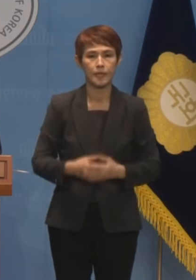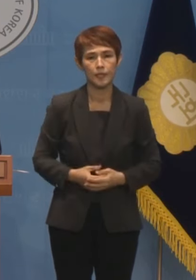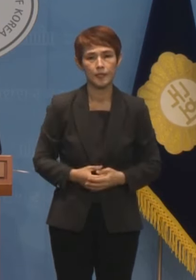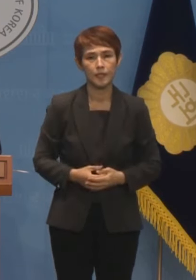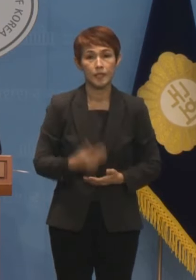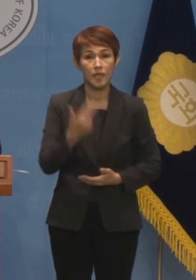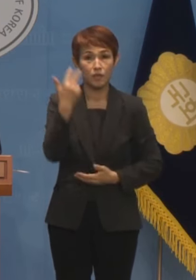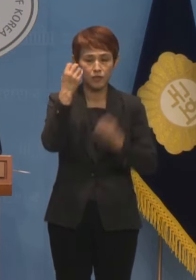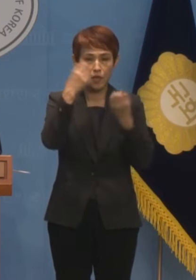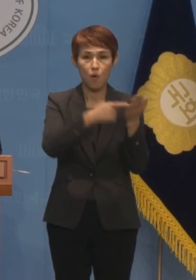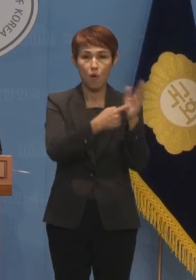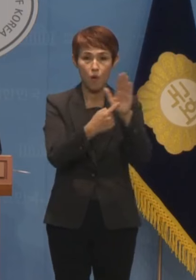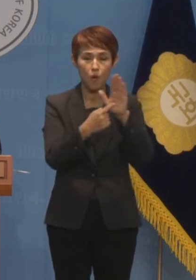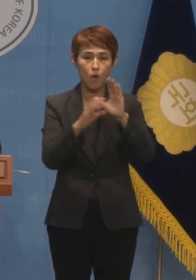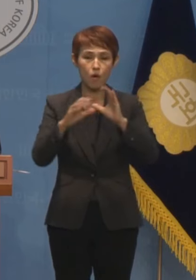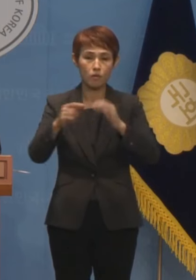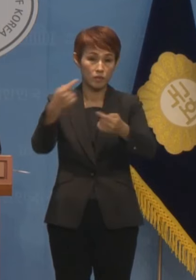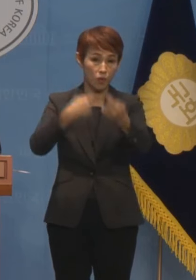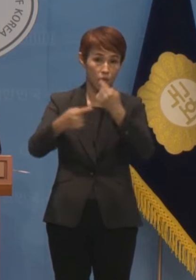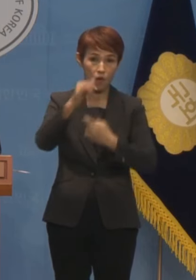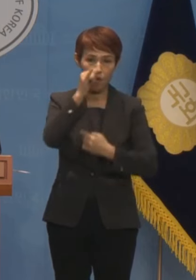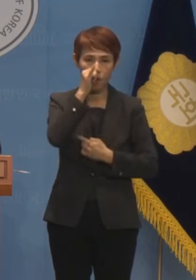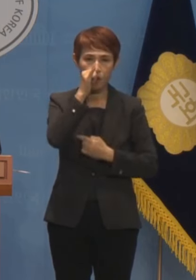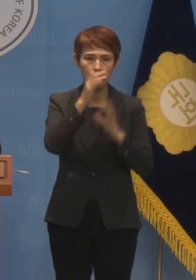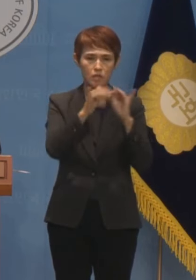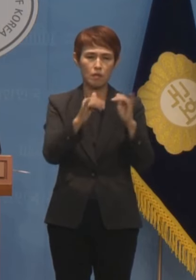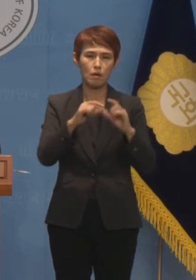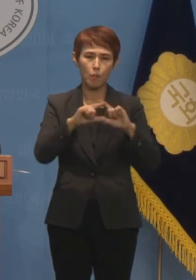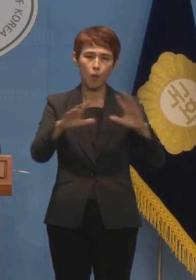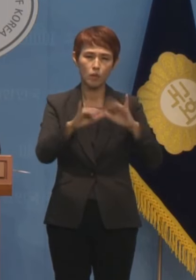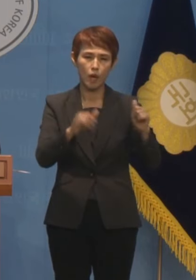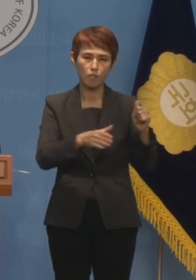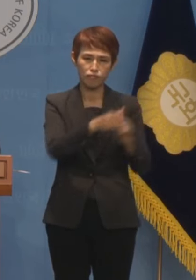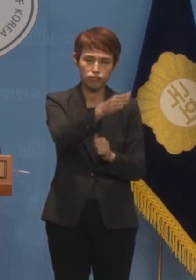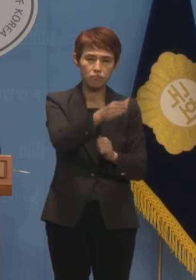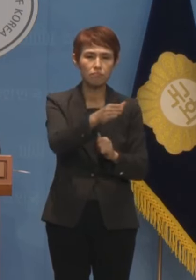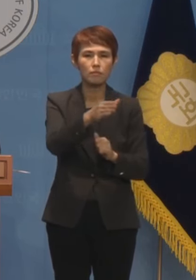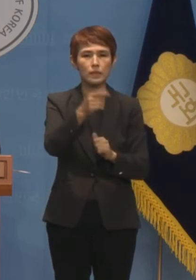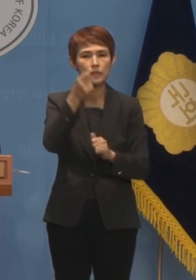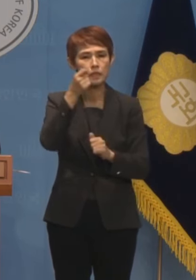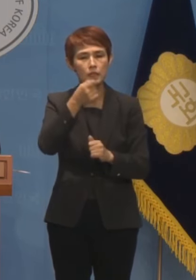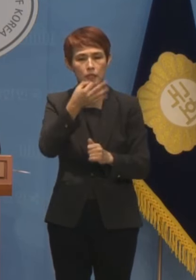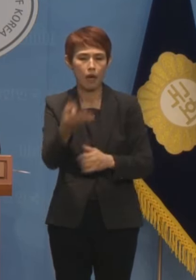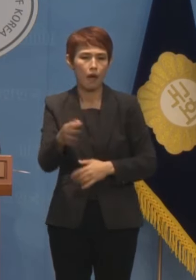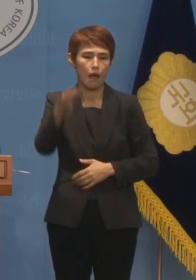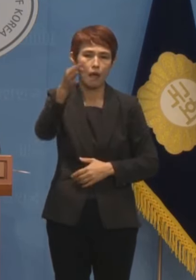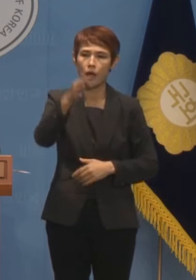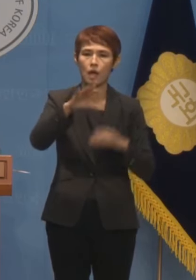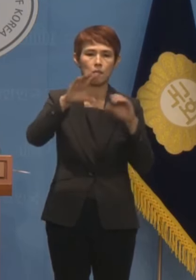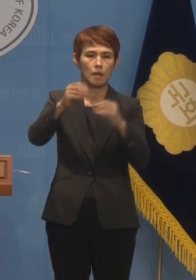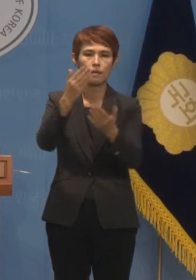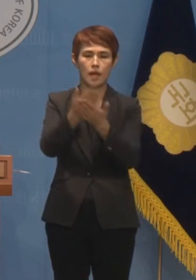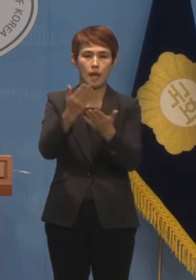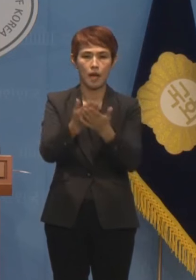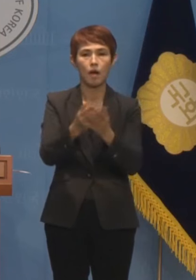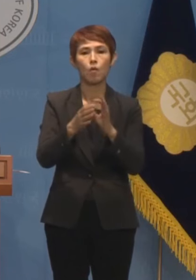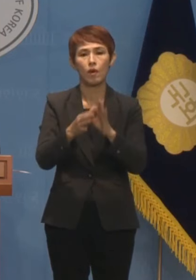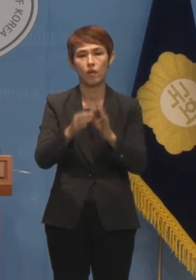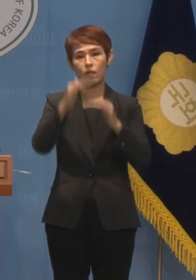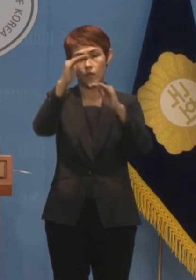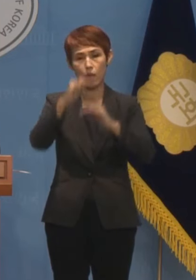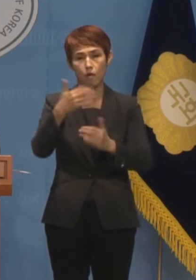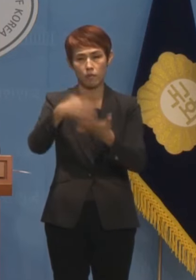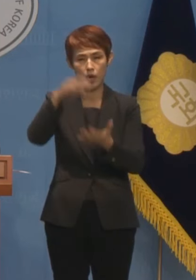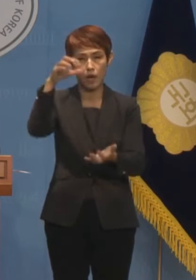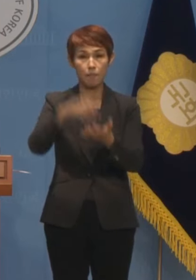지난주 새롭게 공개된 청원은 서민을 죽이는 은행의 고리대금업, 즉시 중단 요청에 관한 청원 등 총